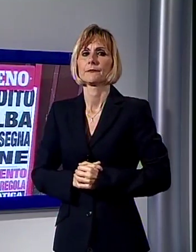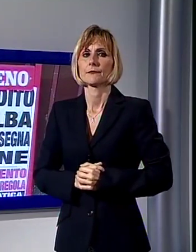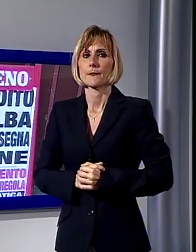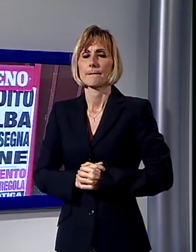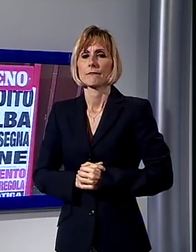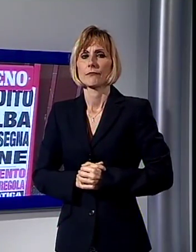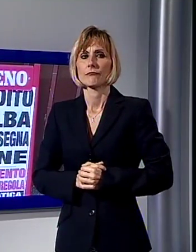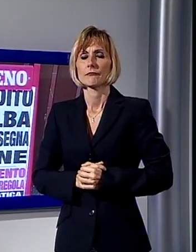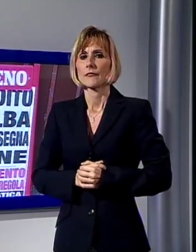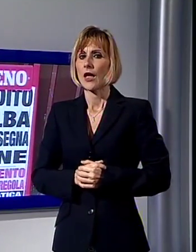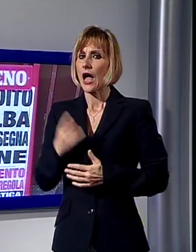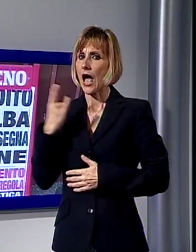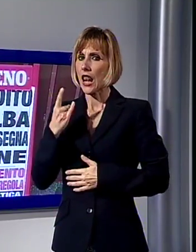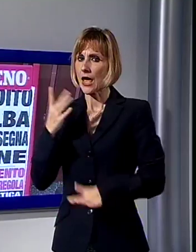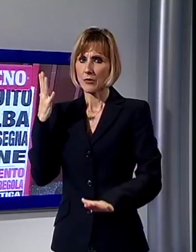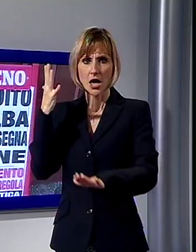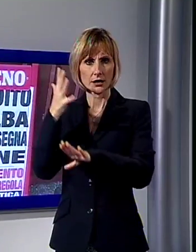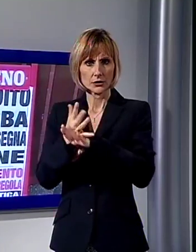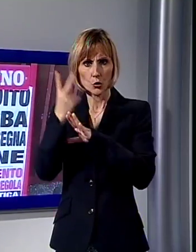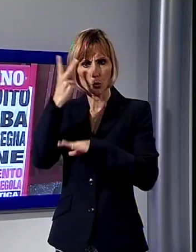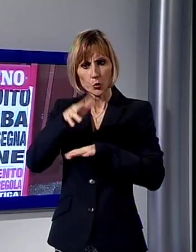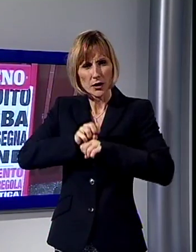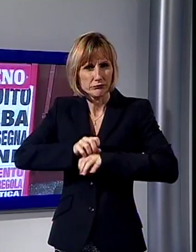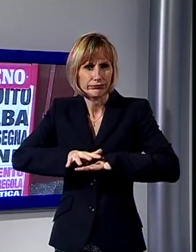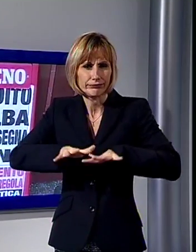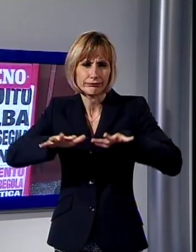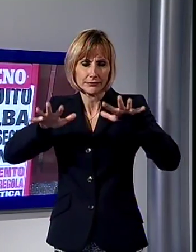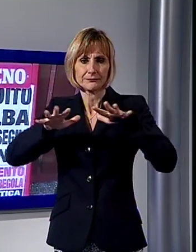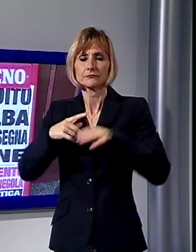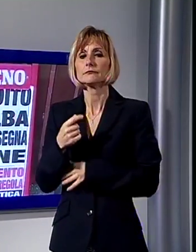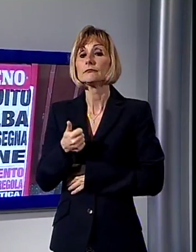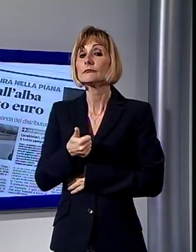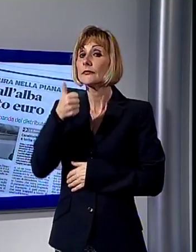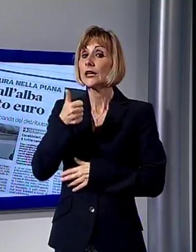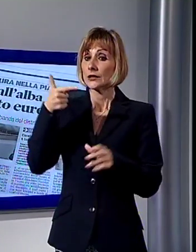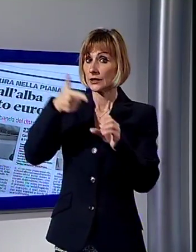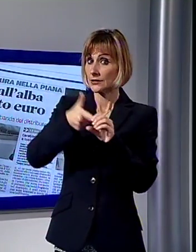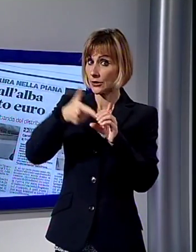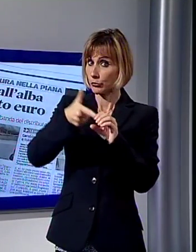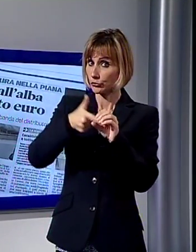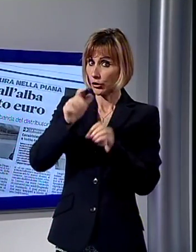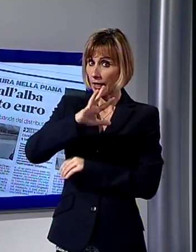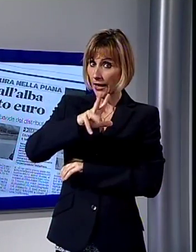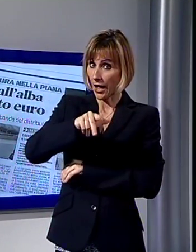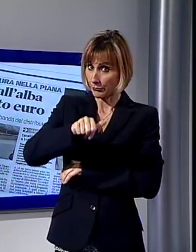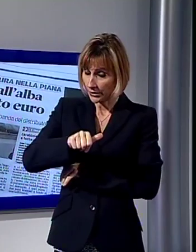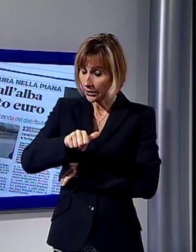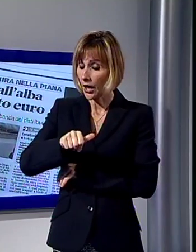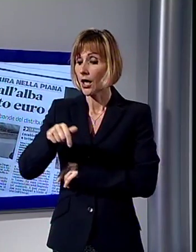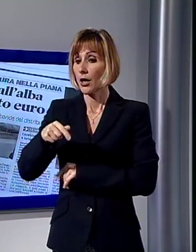Adesso è allarme e aggressioni nella Piana di Lucca. Dopo le rapine ai distributori, martedì mattina c'è stato un nuovo episodio, sempre